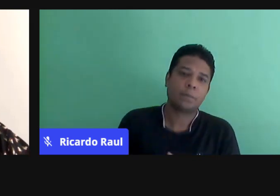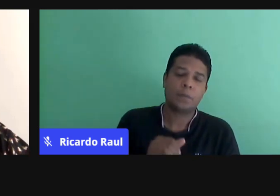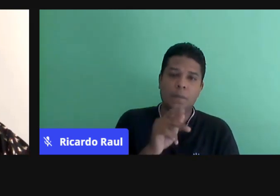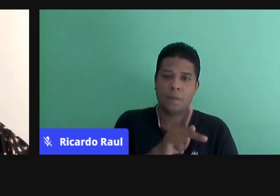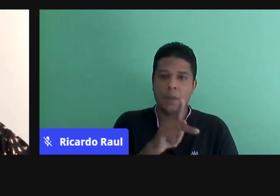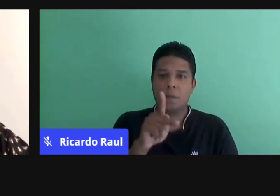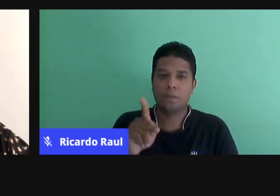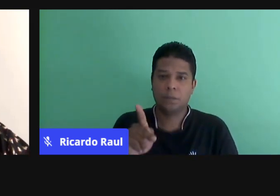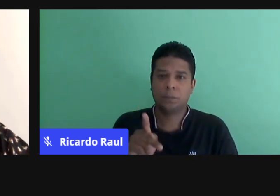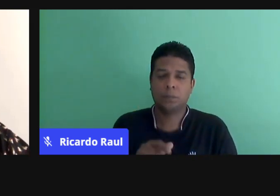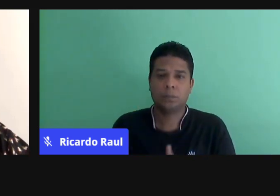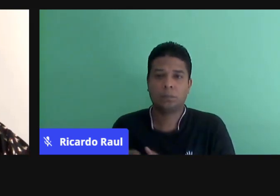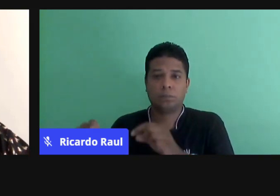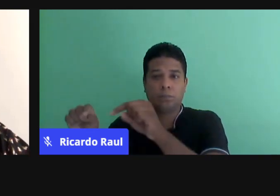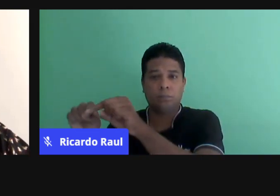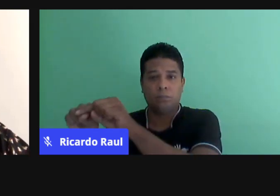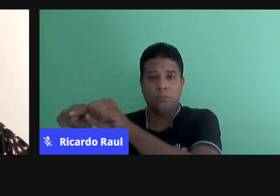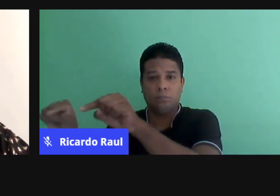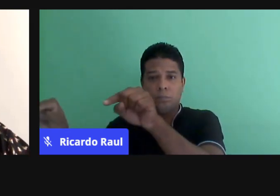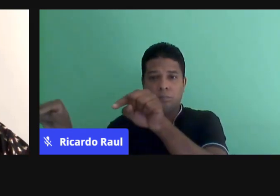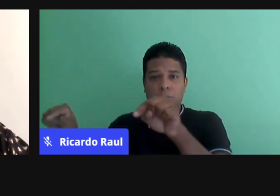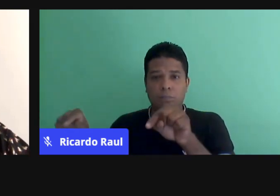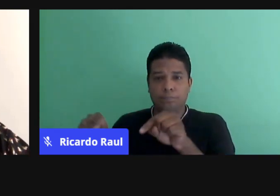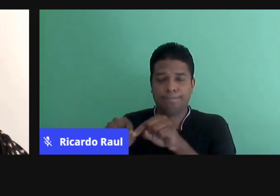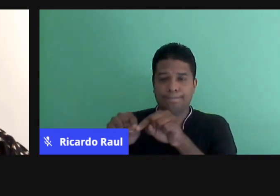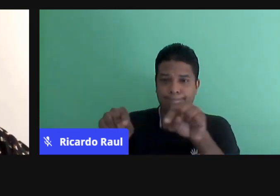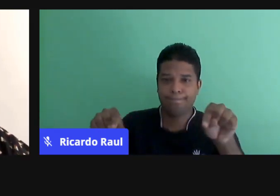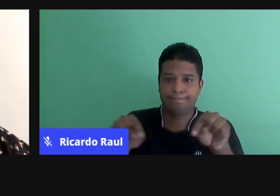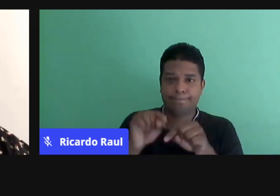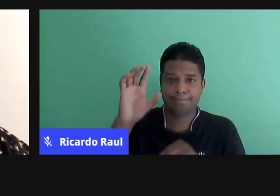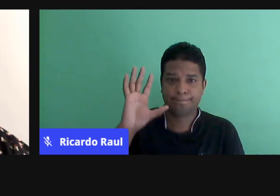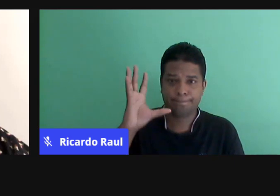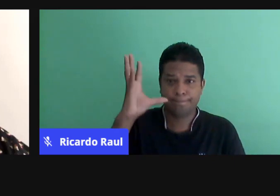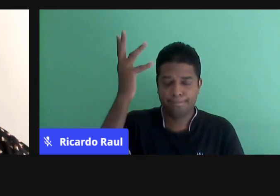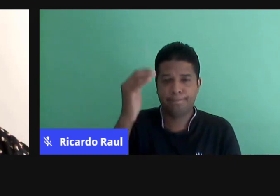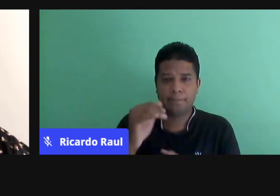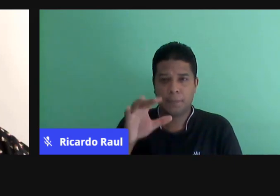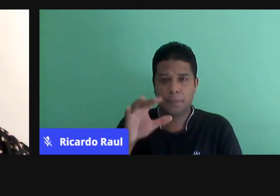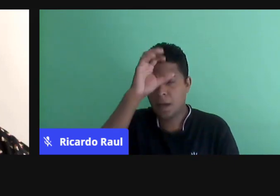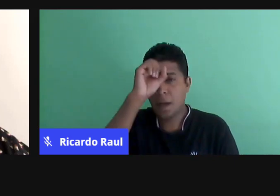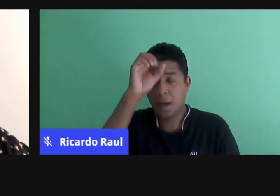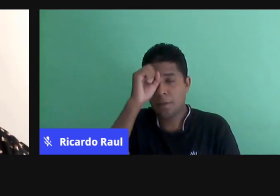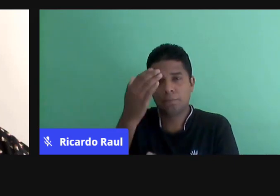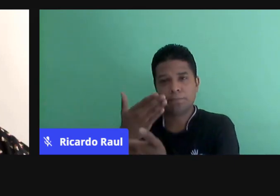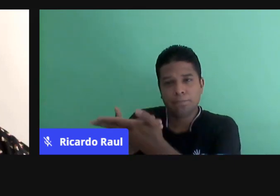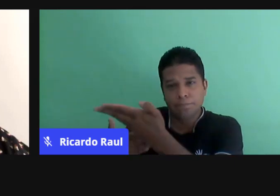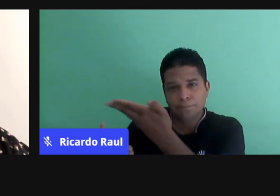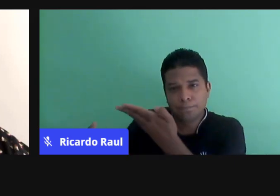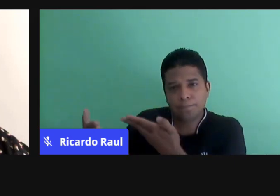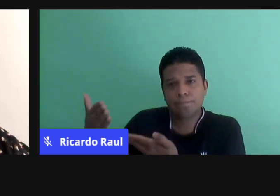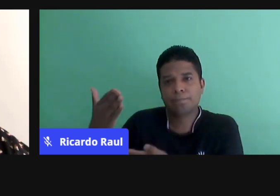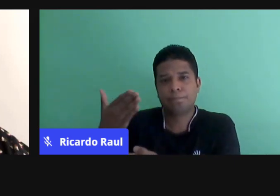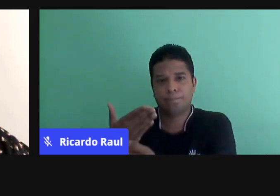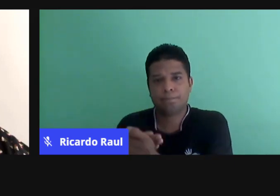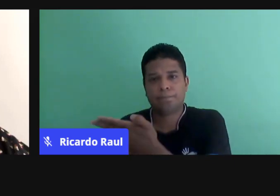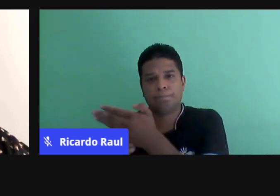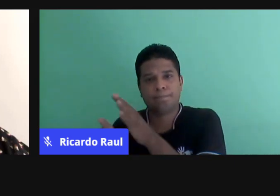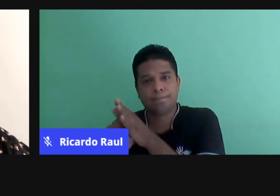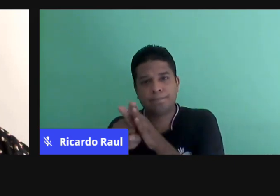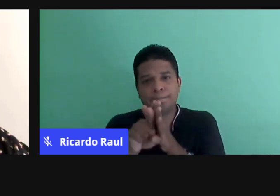Então, esse ambiente, para que aconteça, esse ensino-aprendizagem mediado com cenários de investigação,